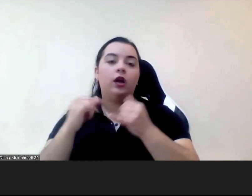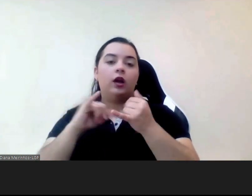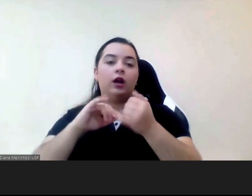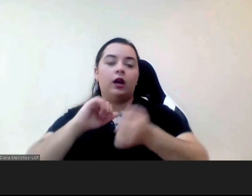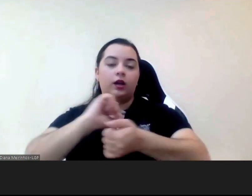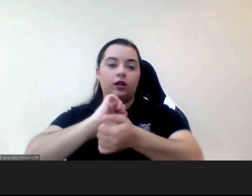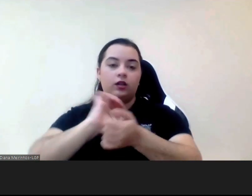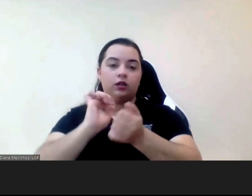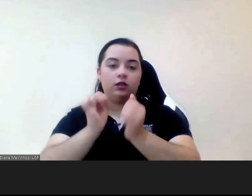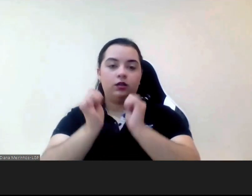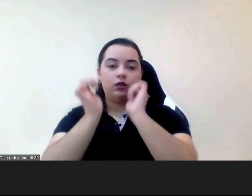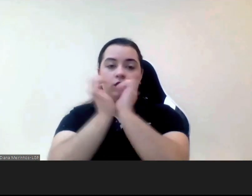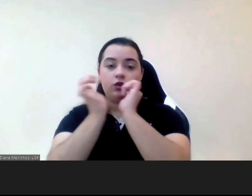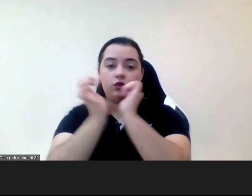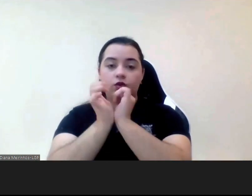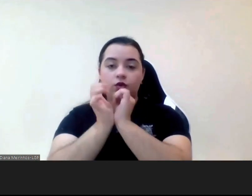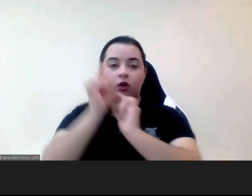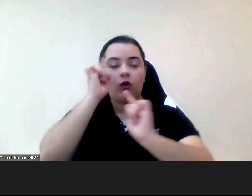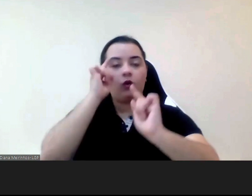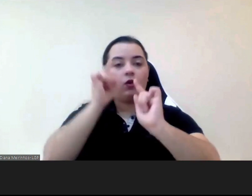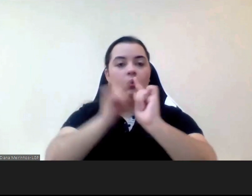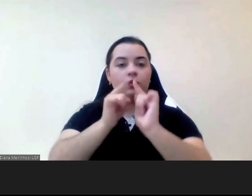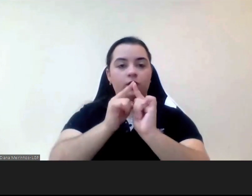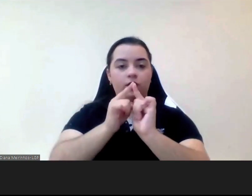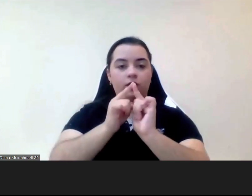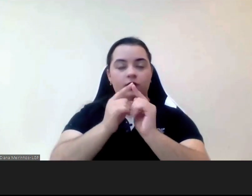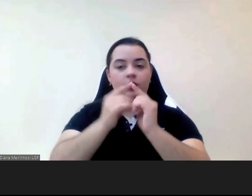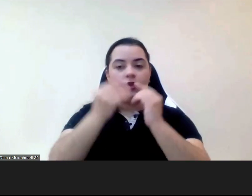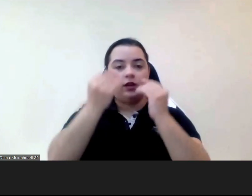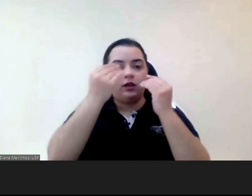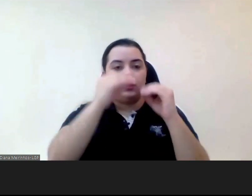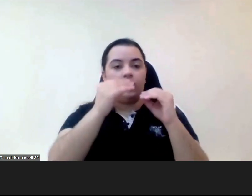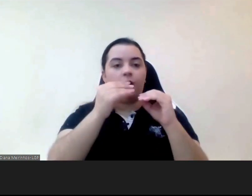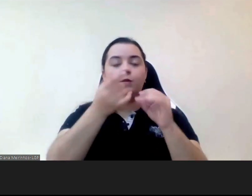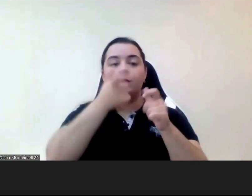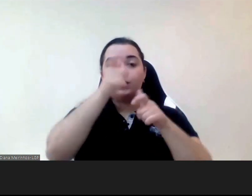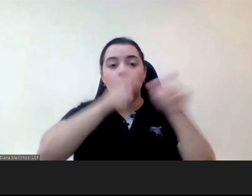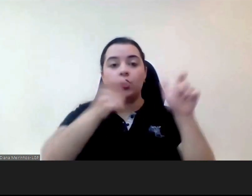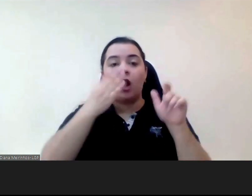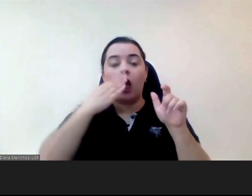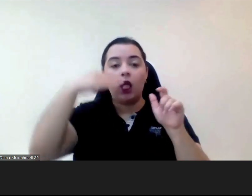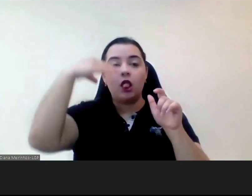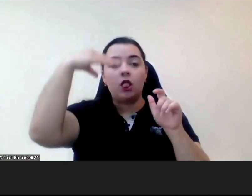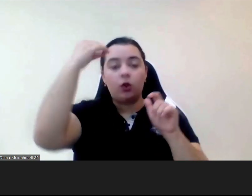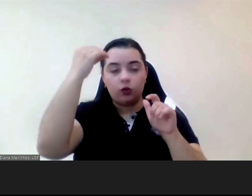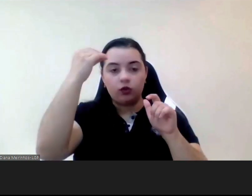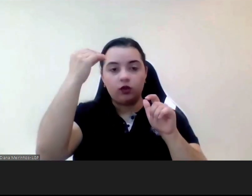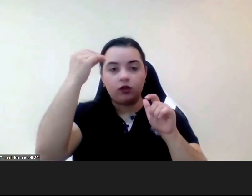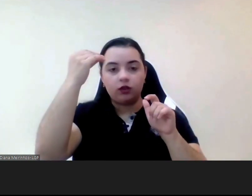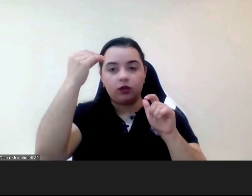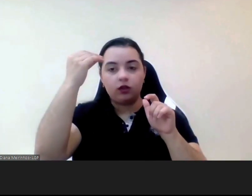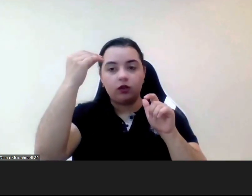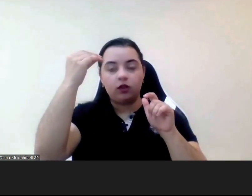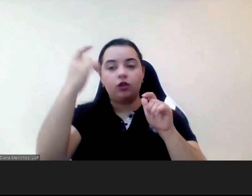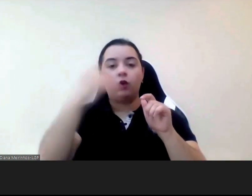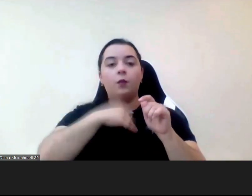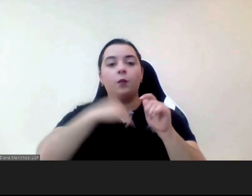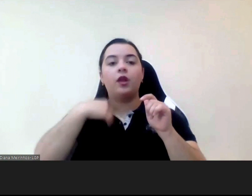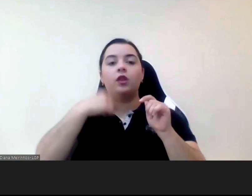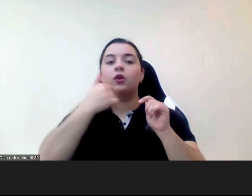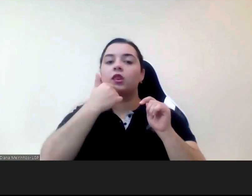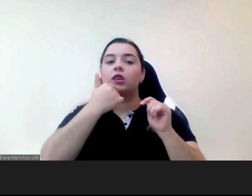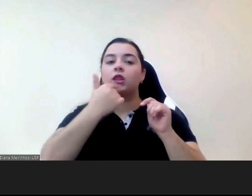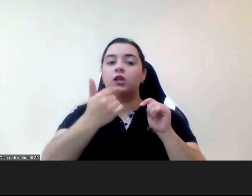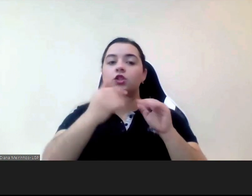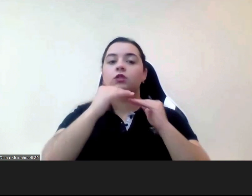autonomia de pessoas adultas com doença mental clinicamente estáveis também são desenvolvidas